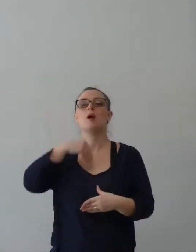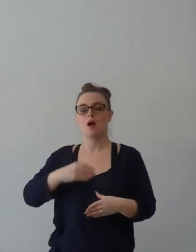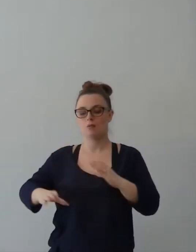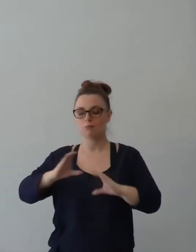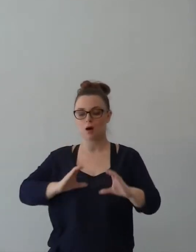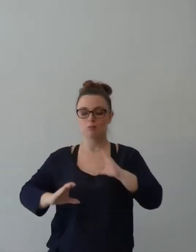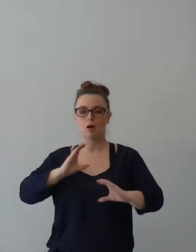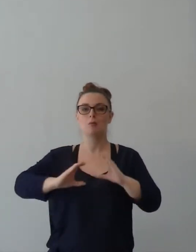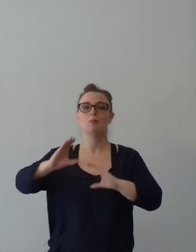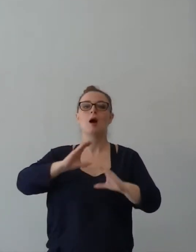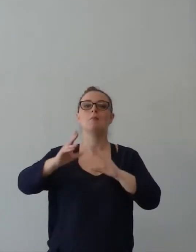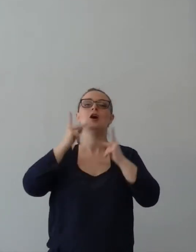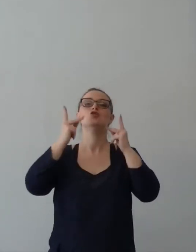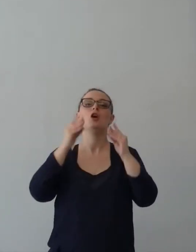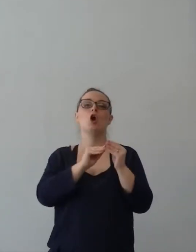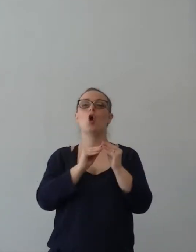fornisce questo proviso.